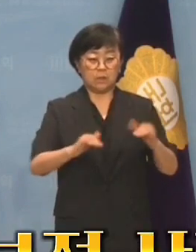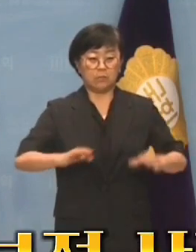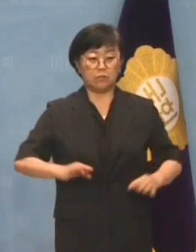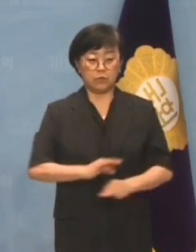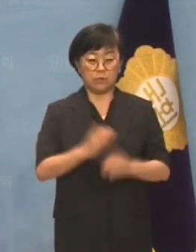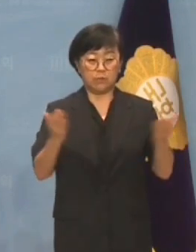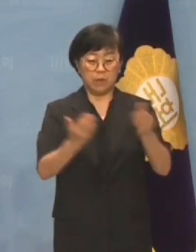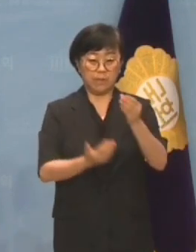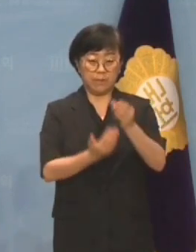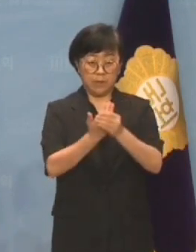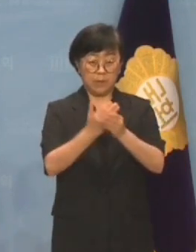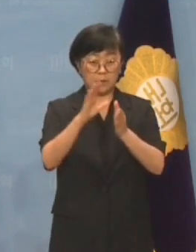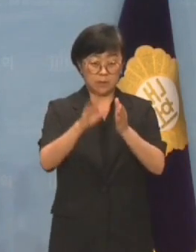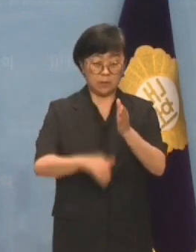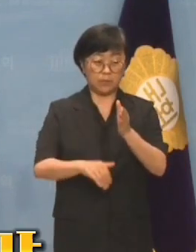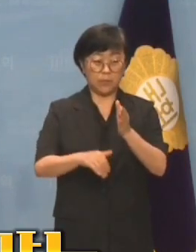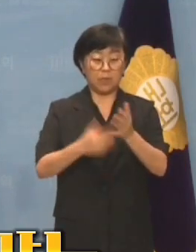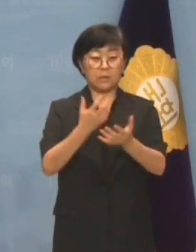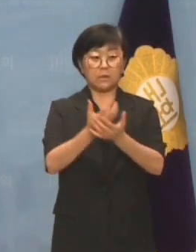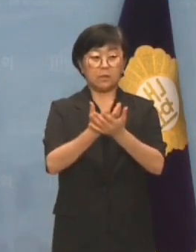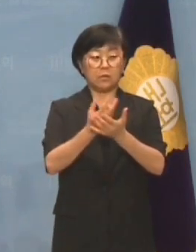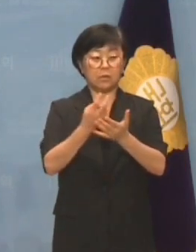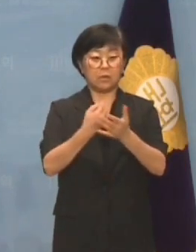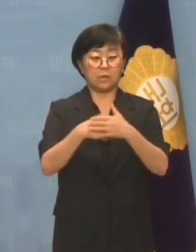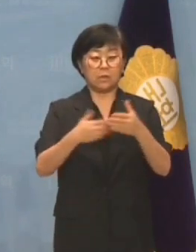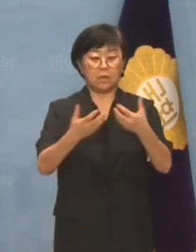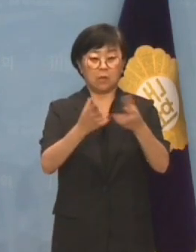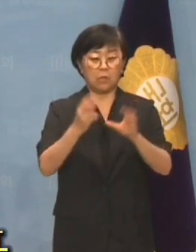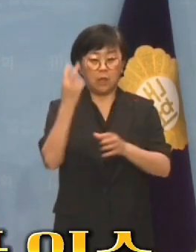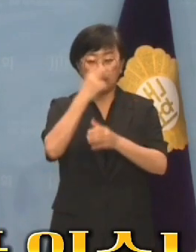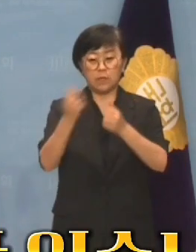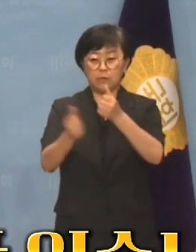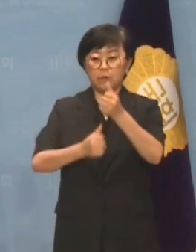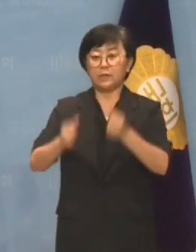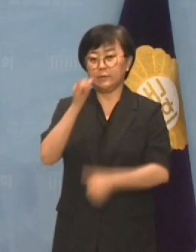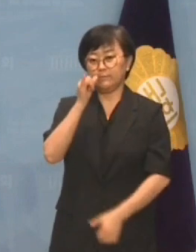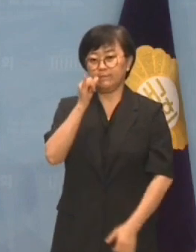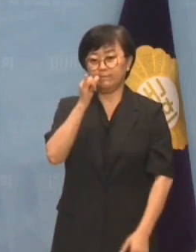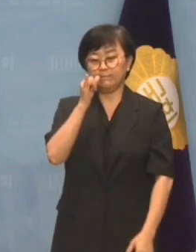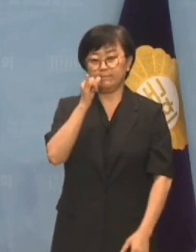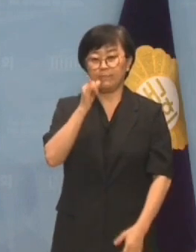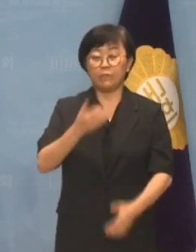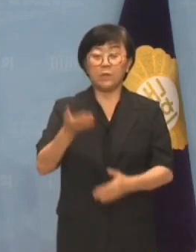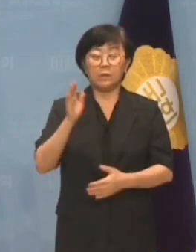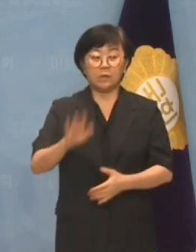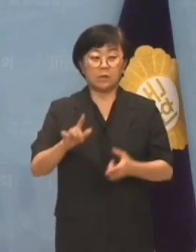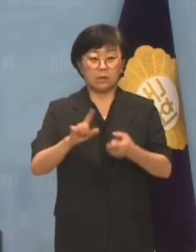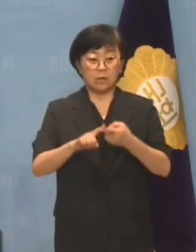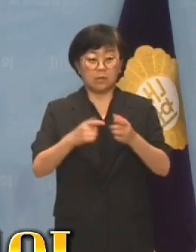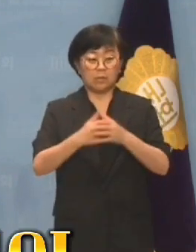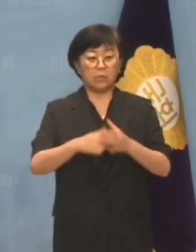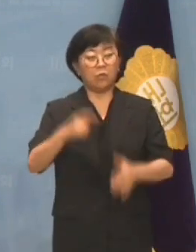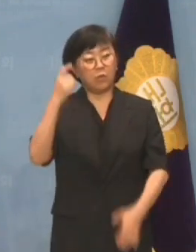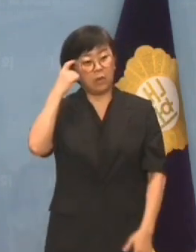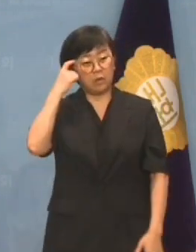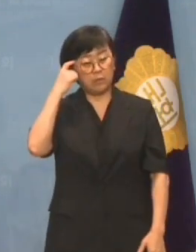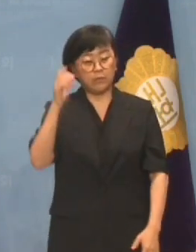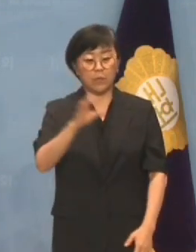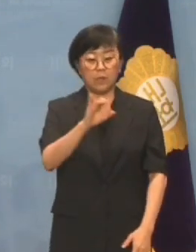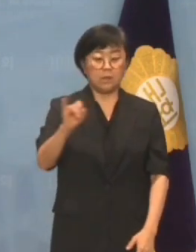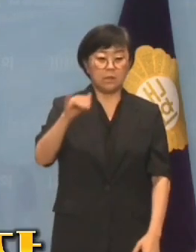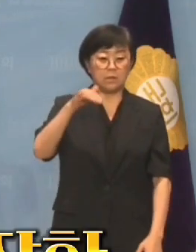부정사건 조사 및 자료관리를 맡는 당무감사위원회가 있습니다. 그런데도 굳이